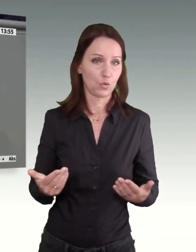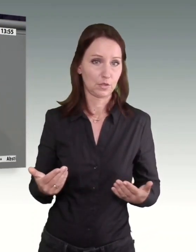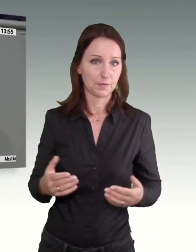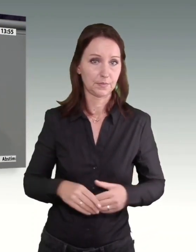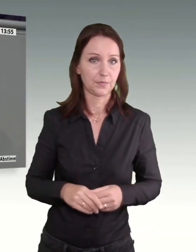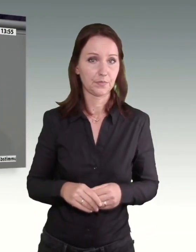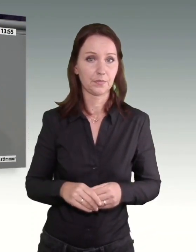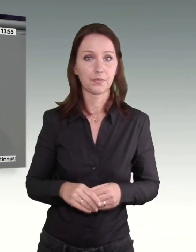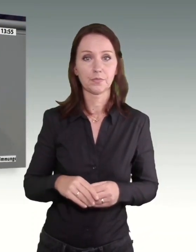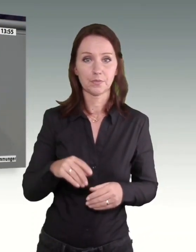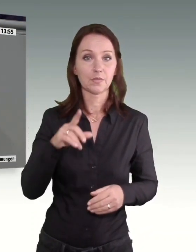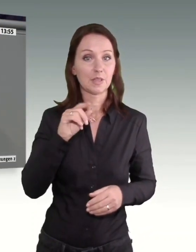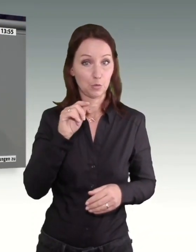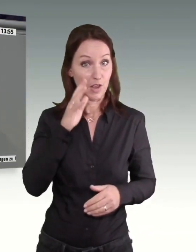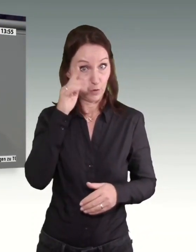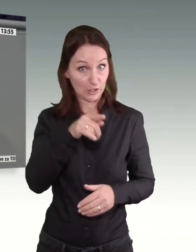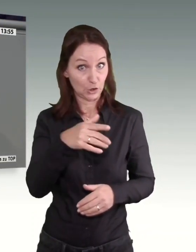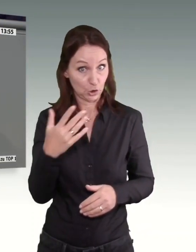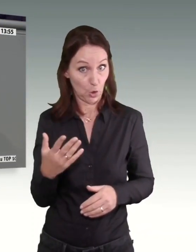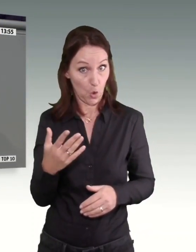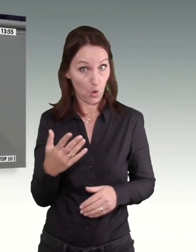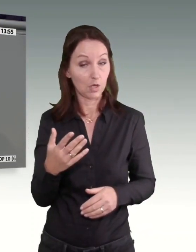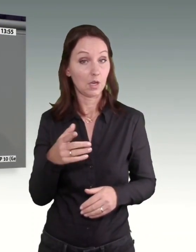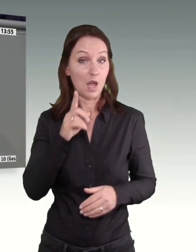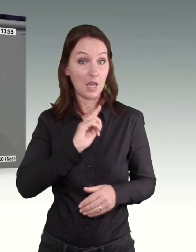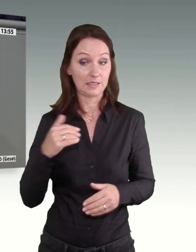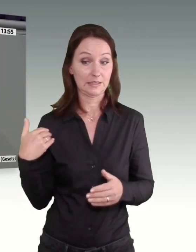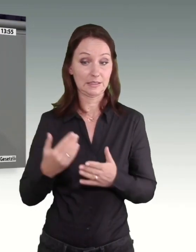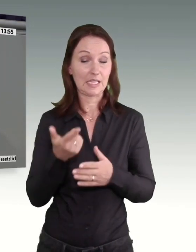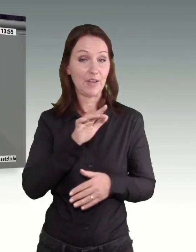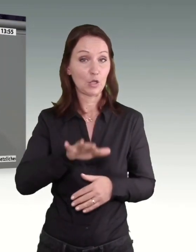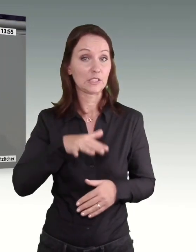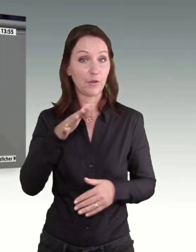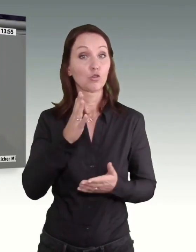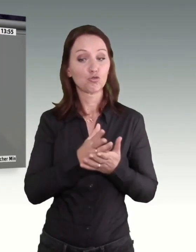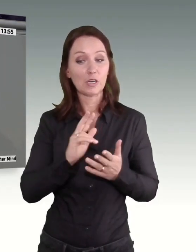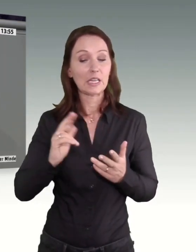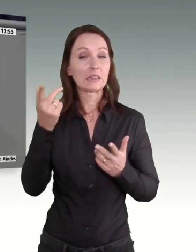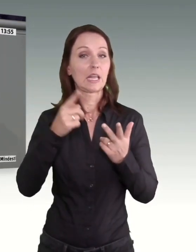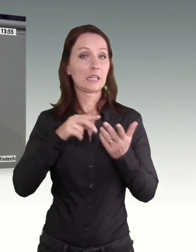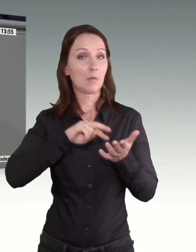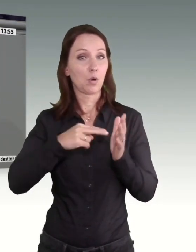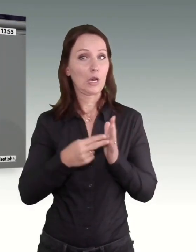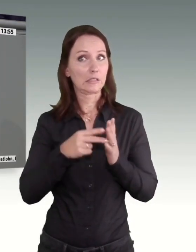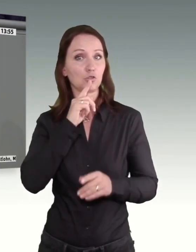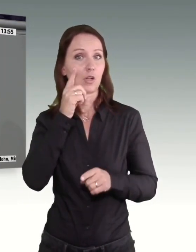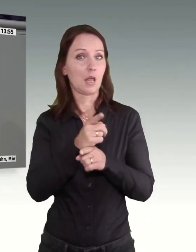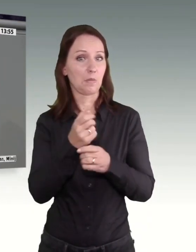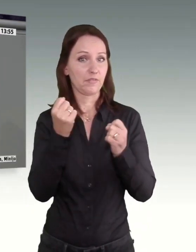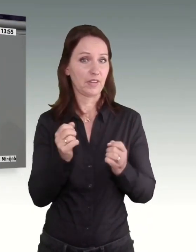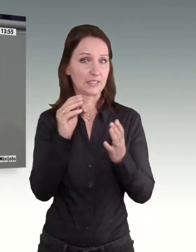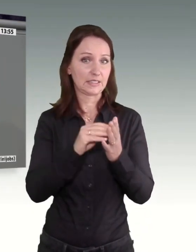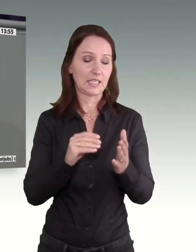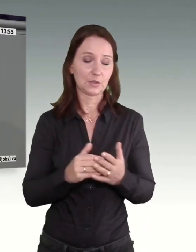Damen und Herren, die dritte politische Festsetzung seit 2015. Und machen wir uns nichts vor, eine